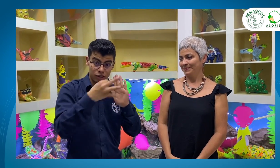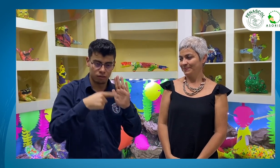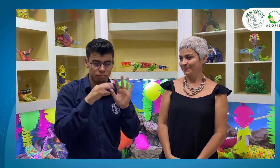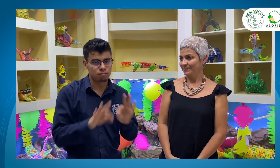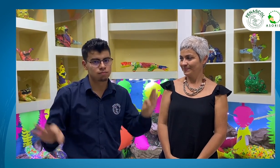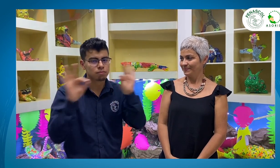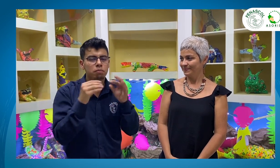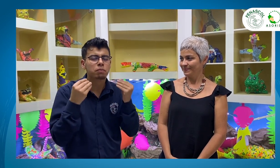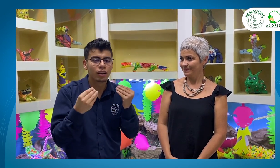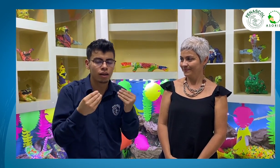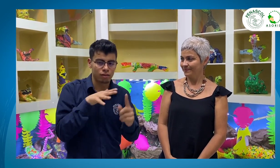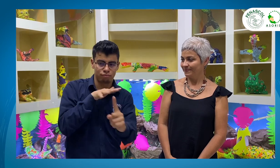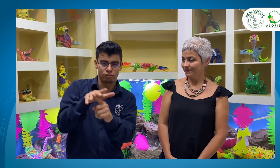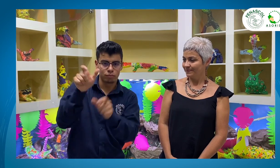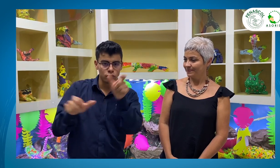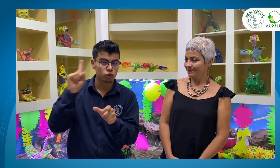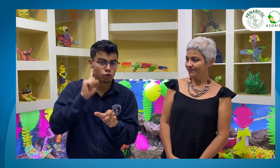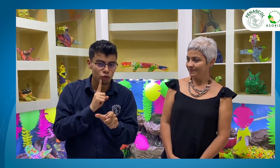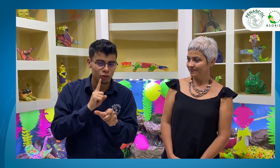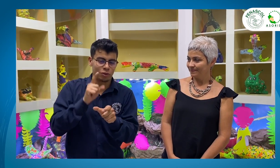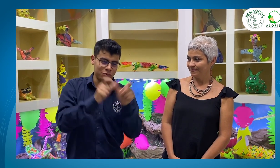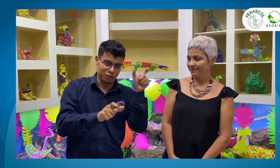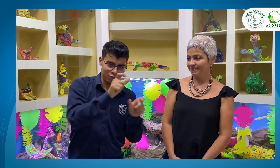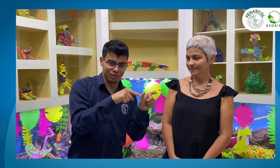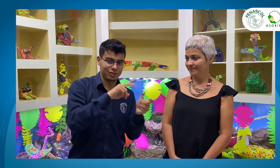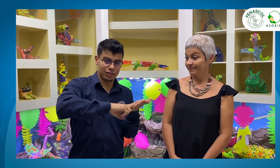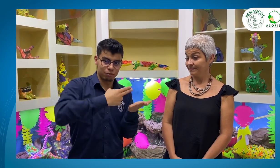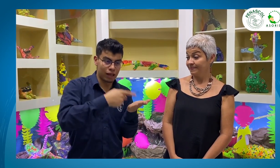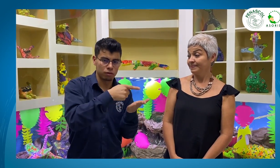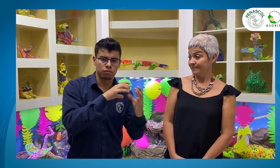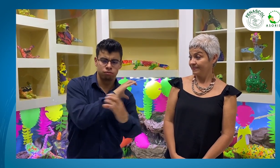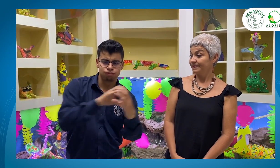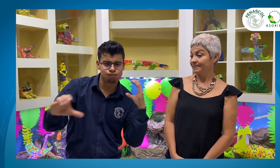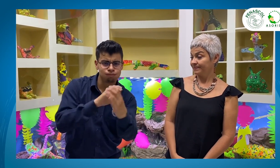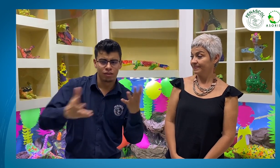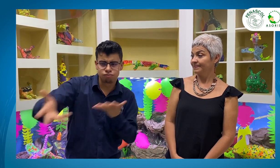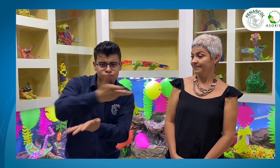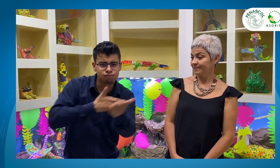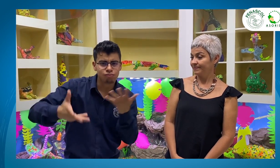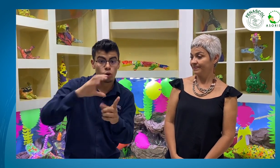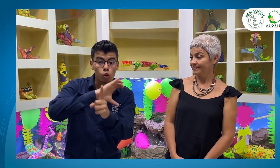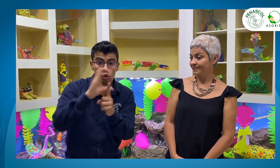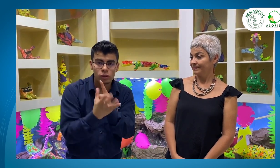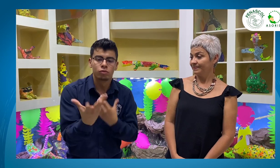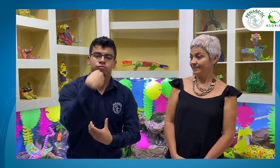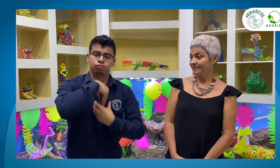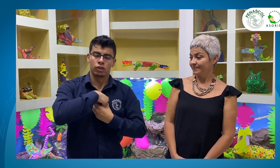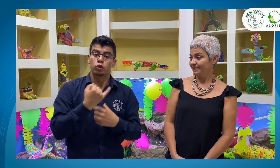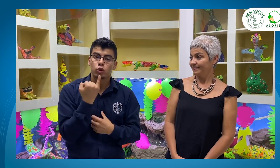la importancia del código de ética es para que mediante el diálogo y el conocimiento de la cultura y la lengua de señas,